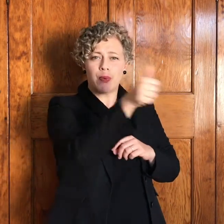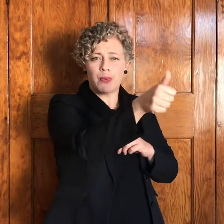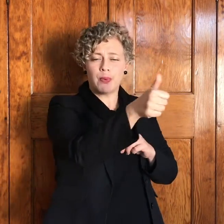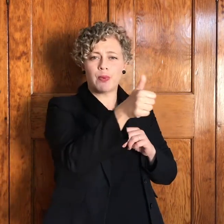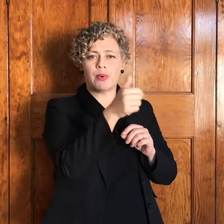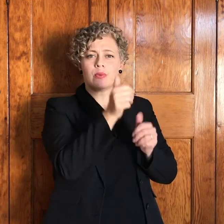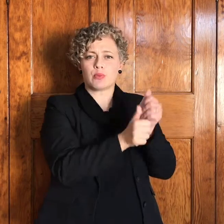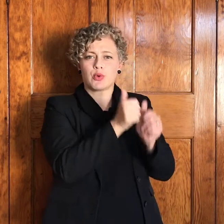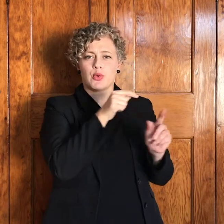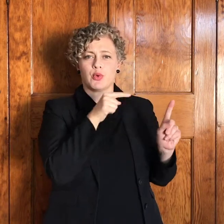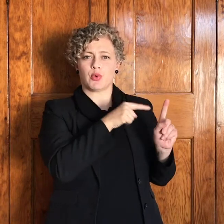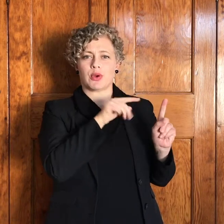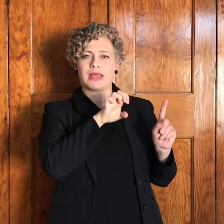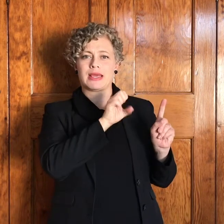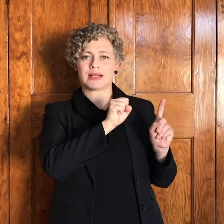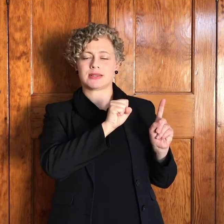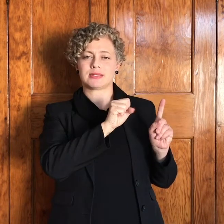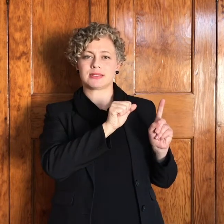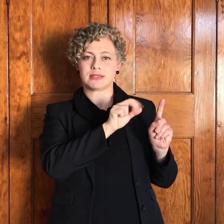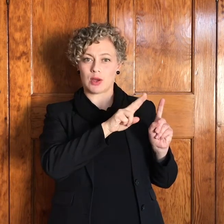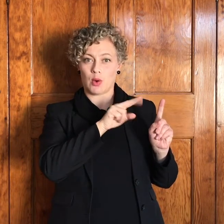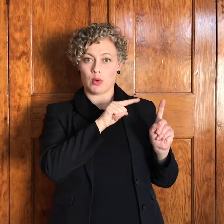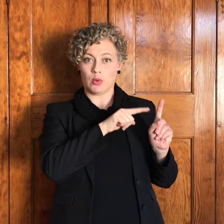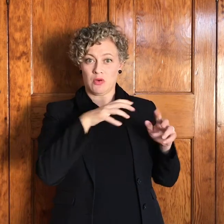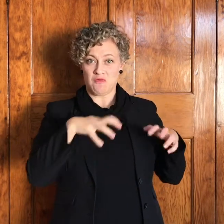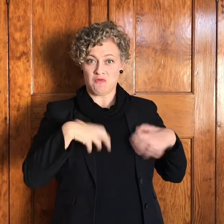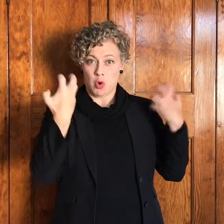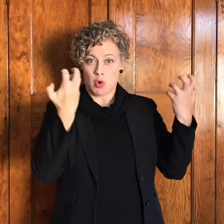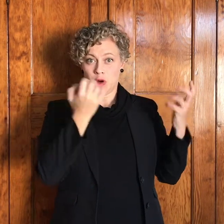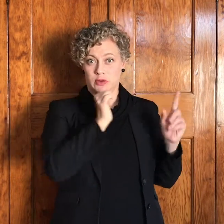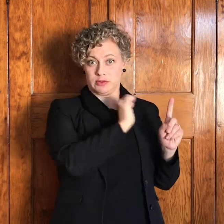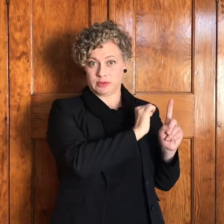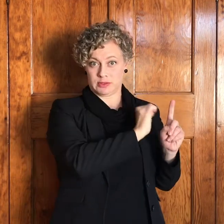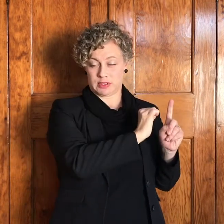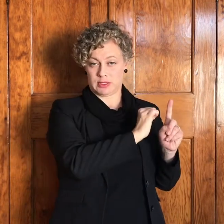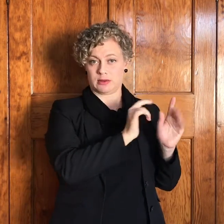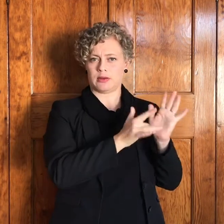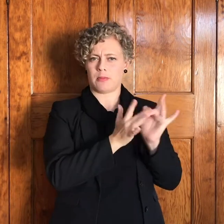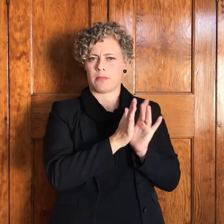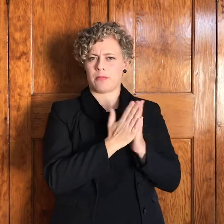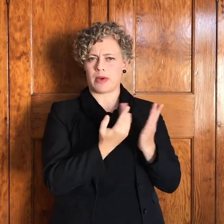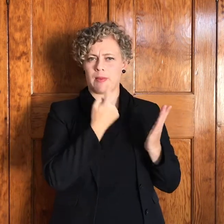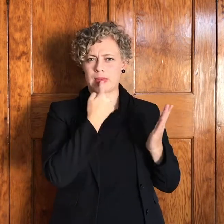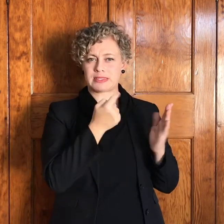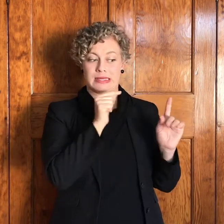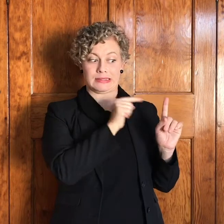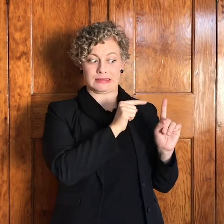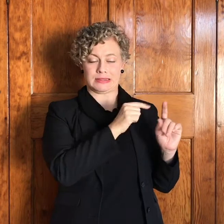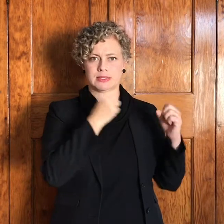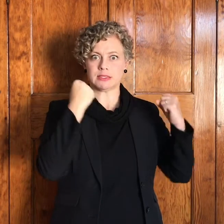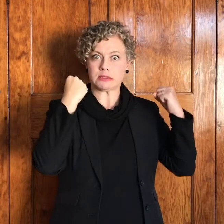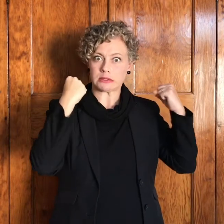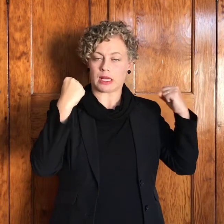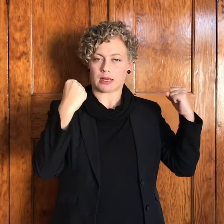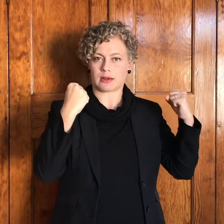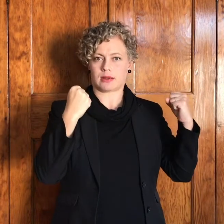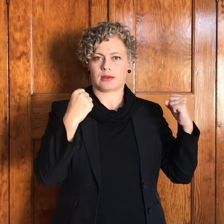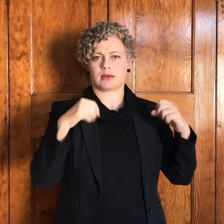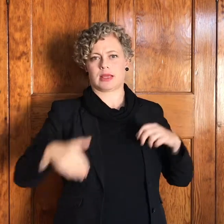woede en daar word gesigereer in die bybel Esau was heel wat sterker as hy visies en